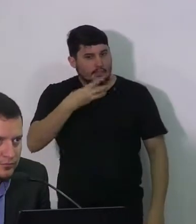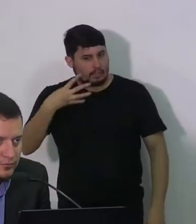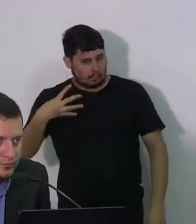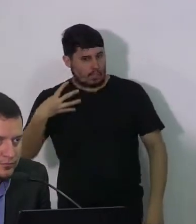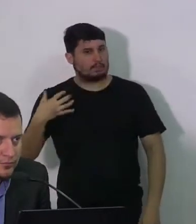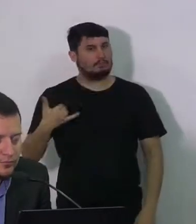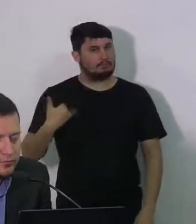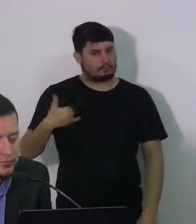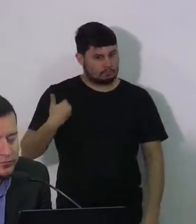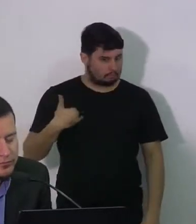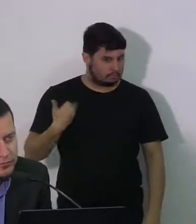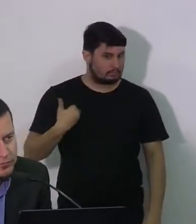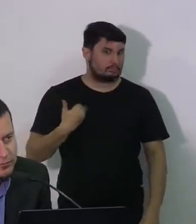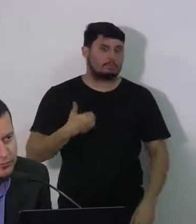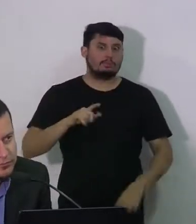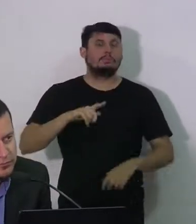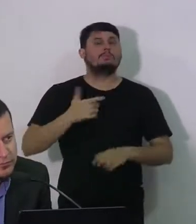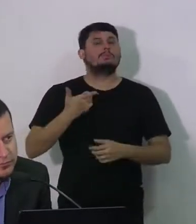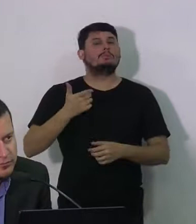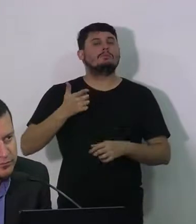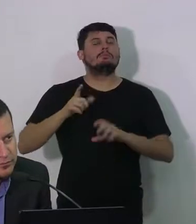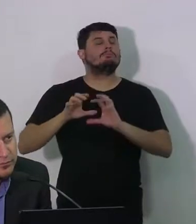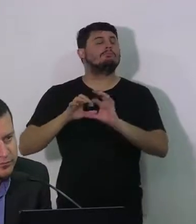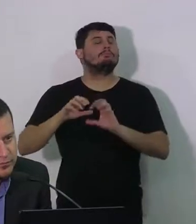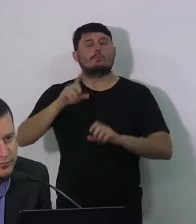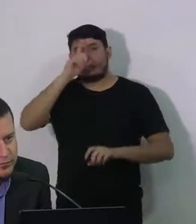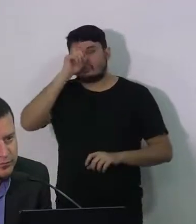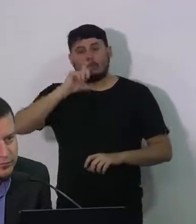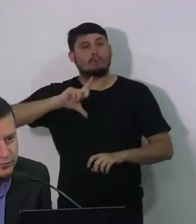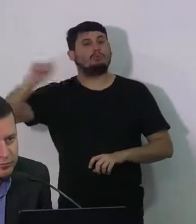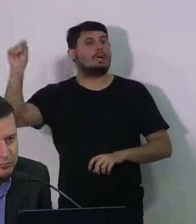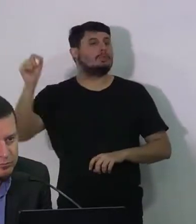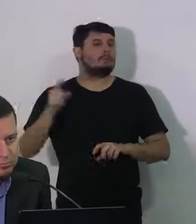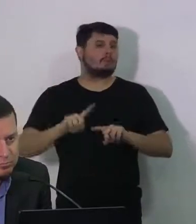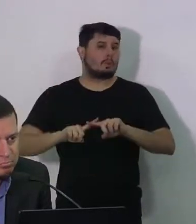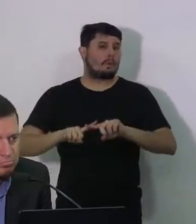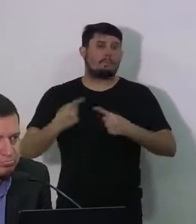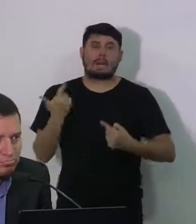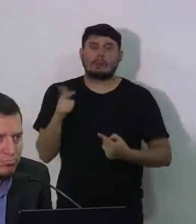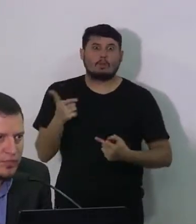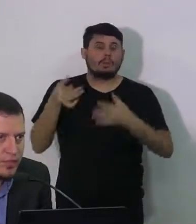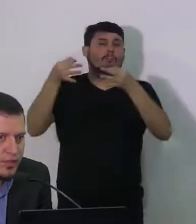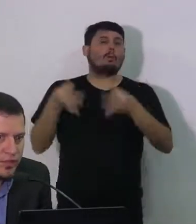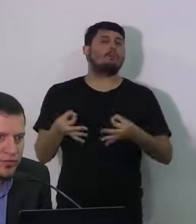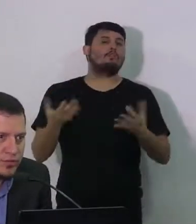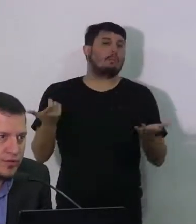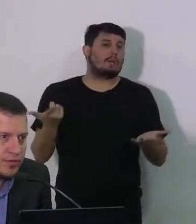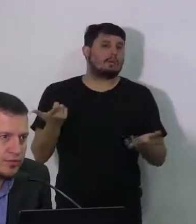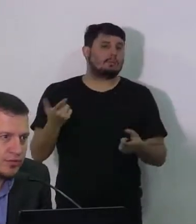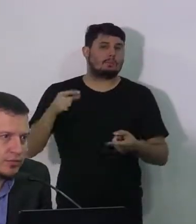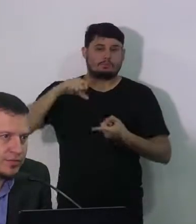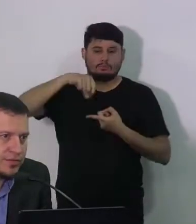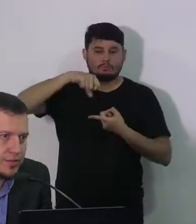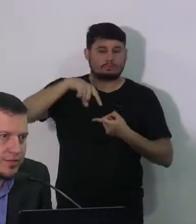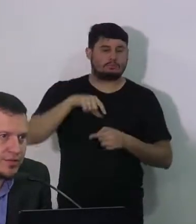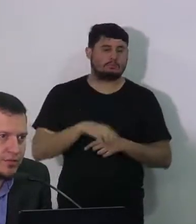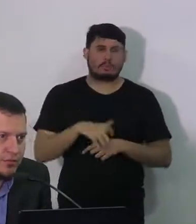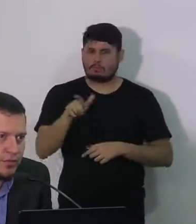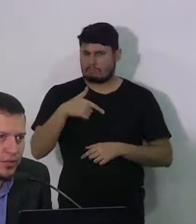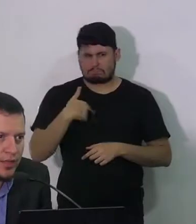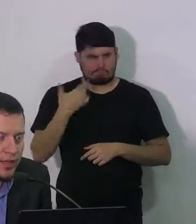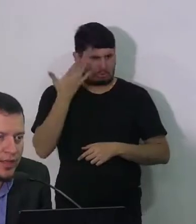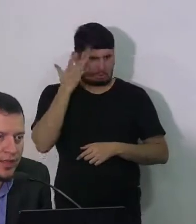resultado do teste. O resultado saiu, se não saiu, o porquê e se vai ser feito outro teste? Eu desconheço essa